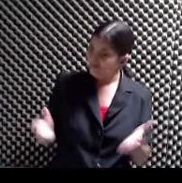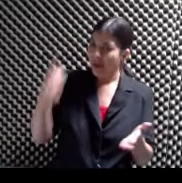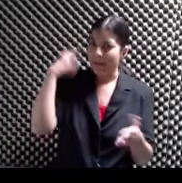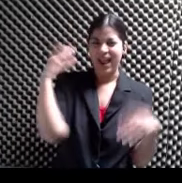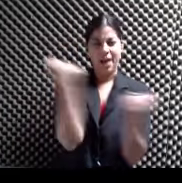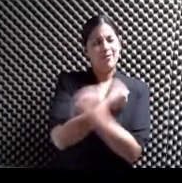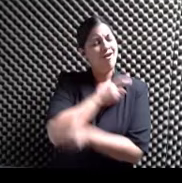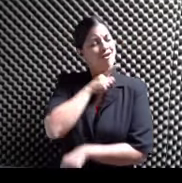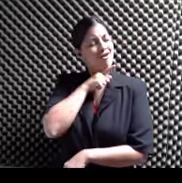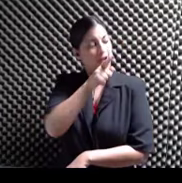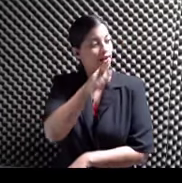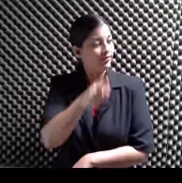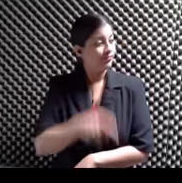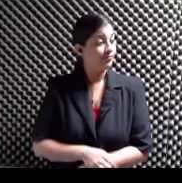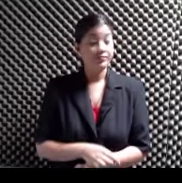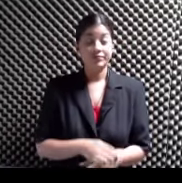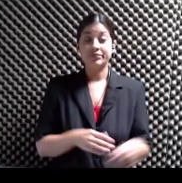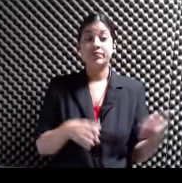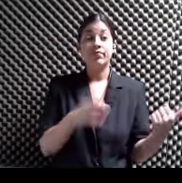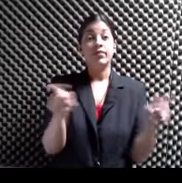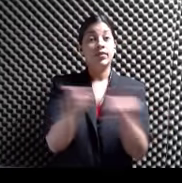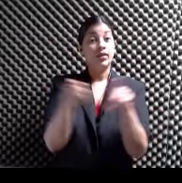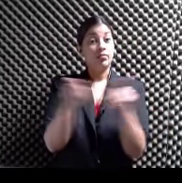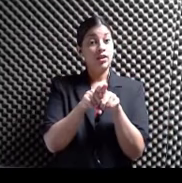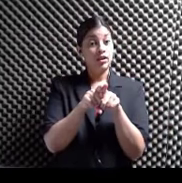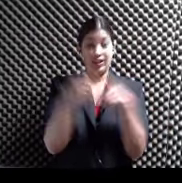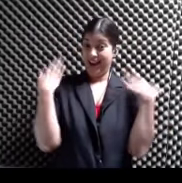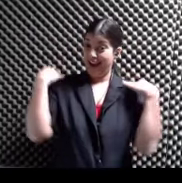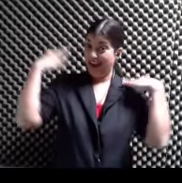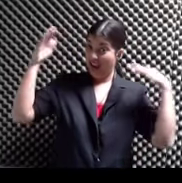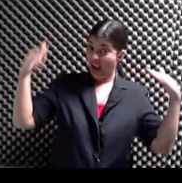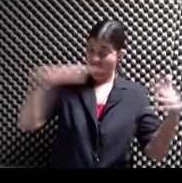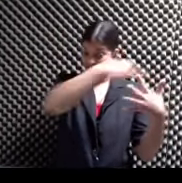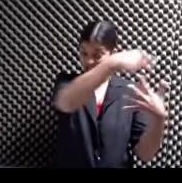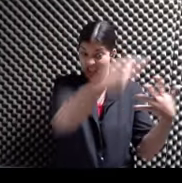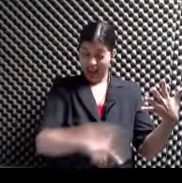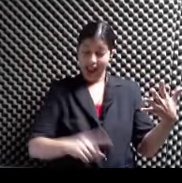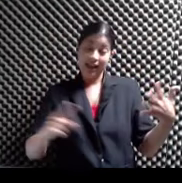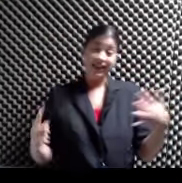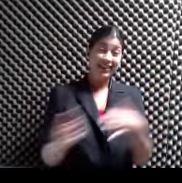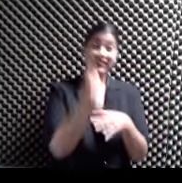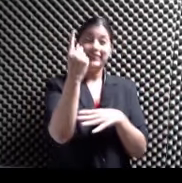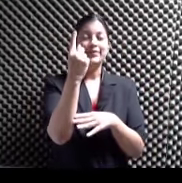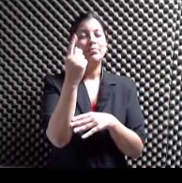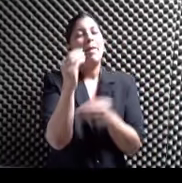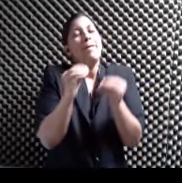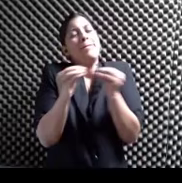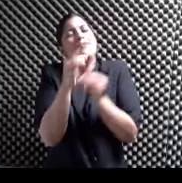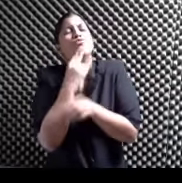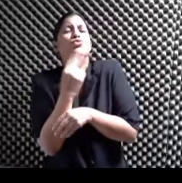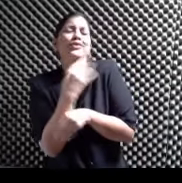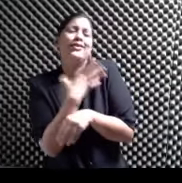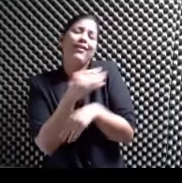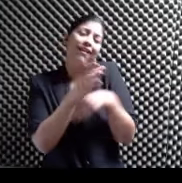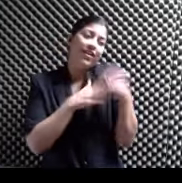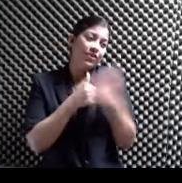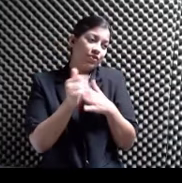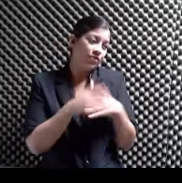entonces Es importante ¿Verdad? Dicen que Entre todos los arcángeles Él es el más dulce Y cariñoso Mireco Que tú complementas Tú a jugar